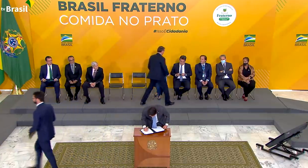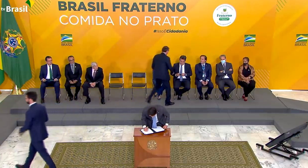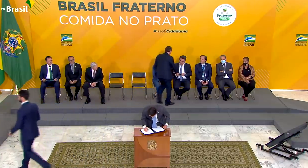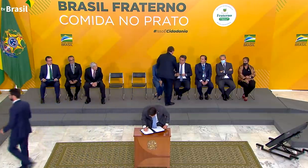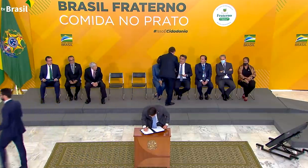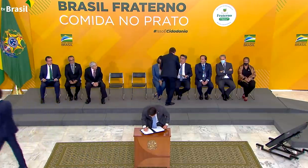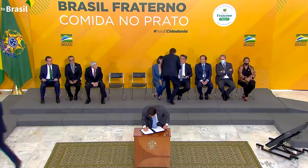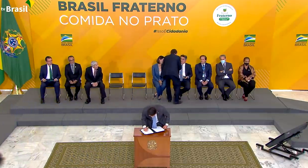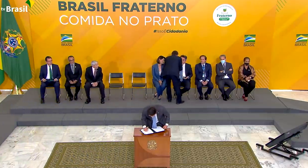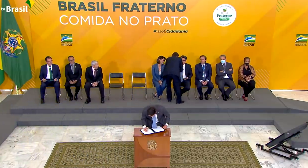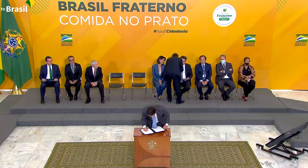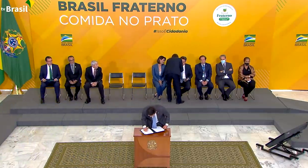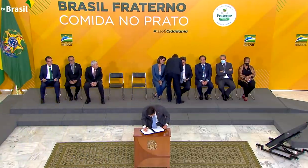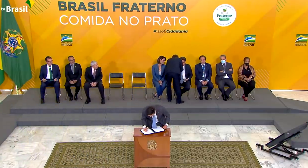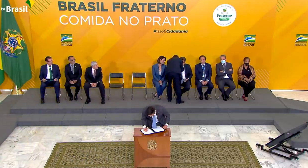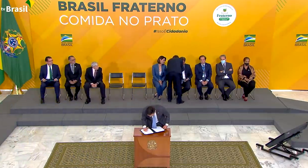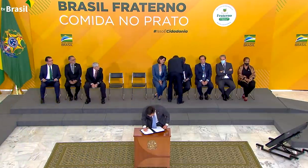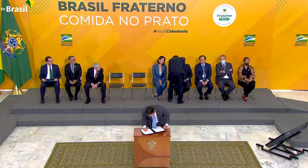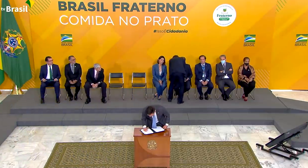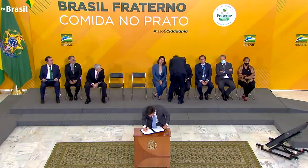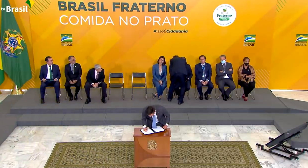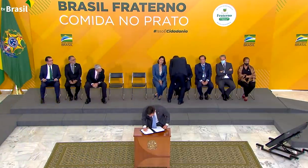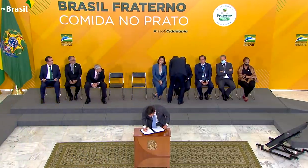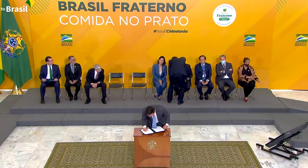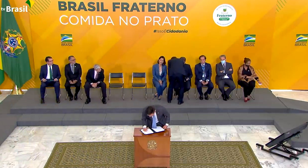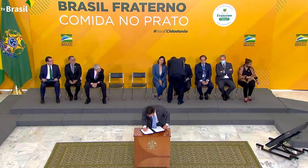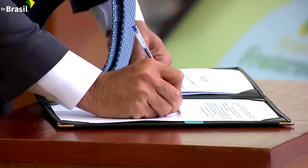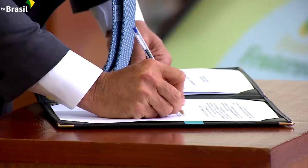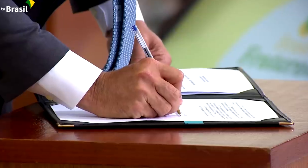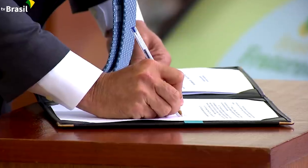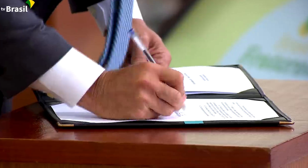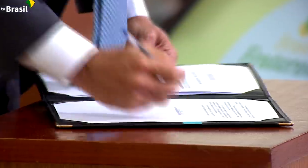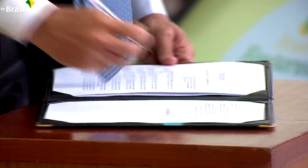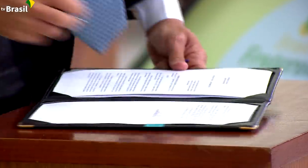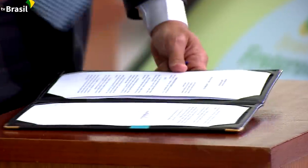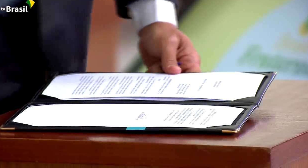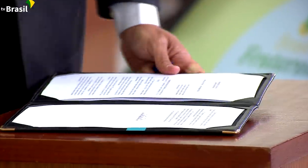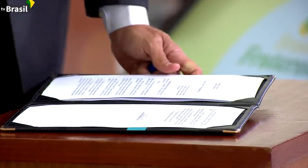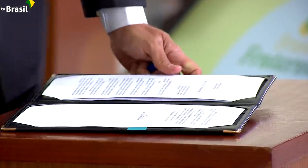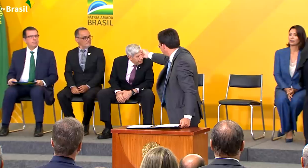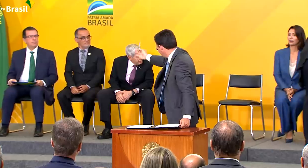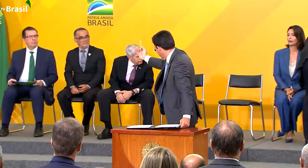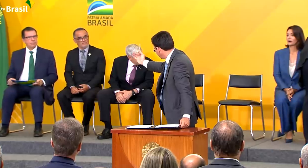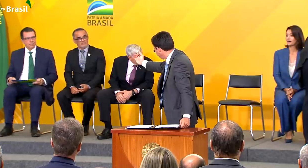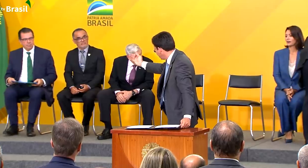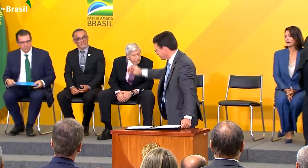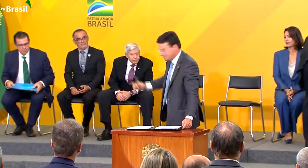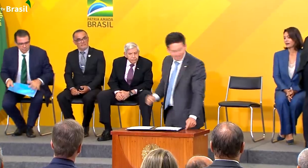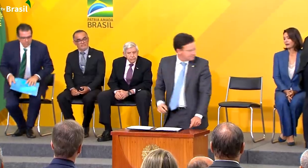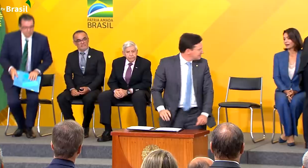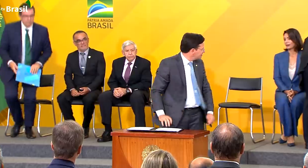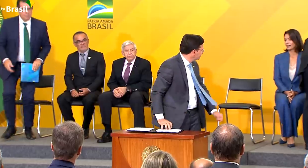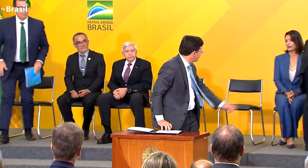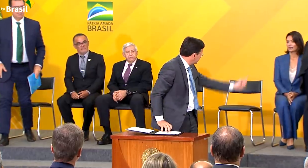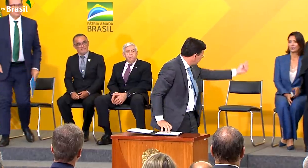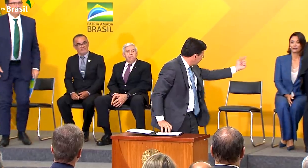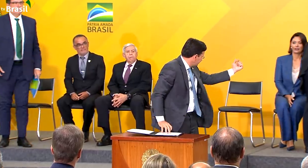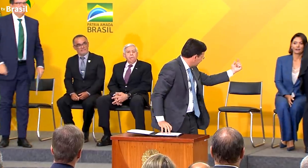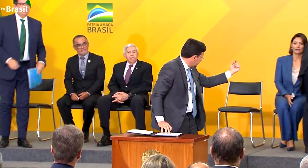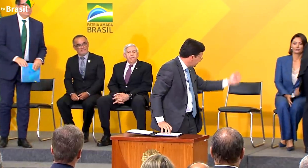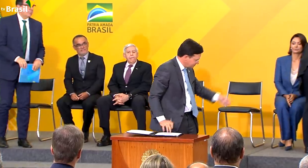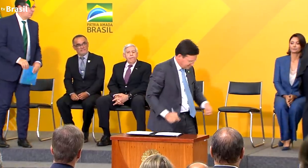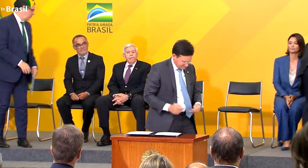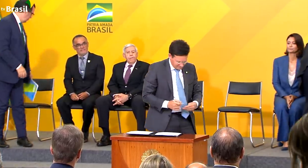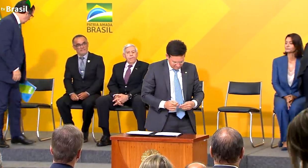alimentos e o manual operativo de doações no âmbito do Programa de Segurança Alimentar e